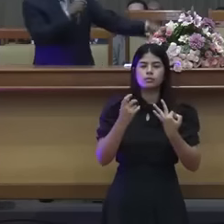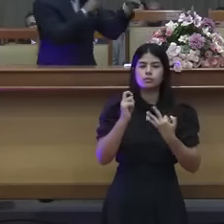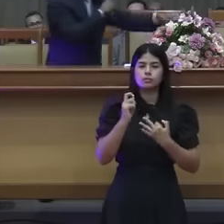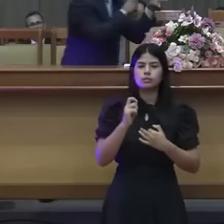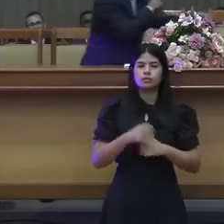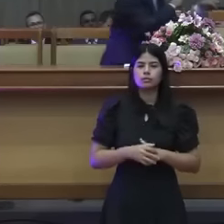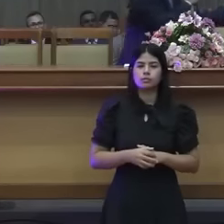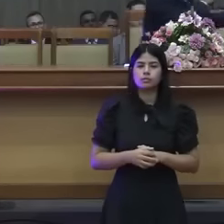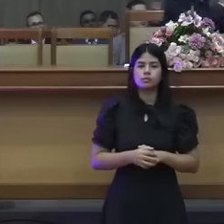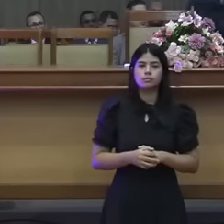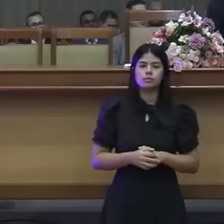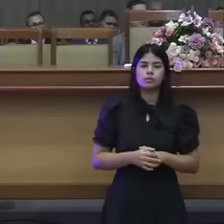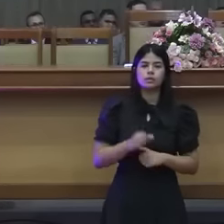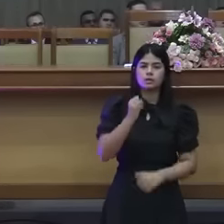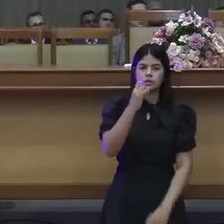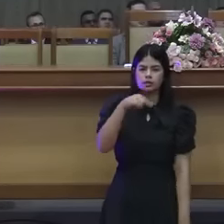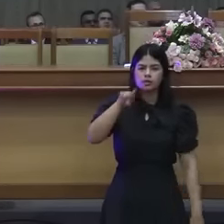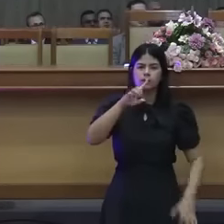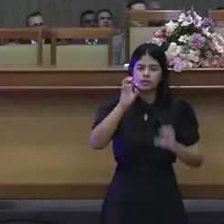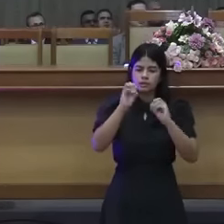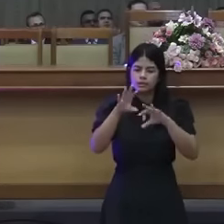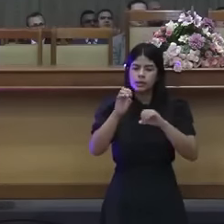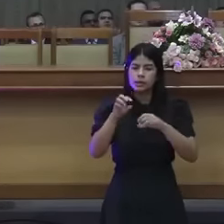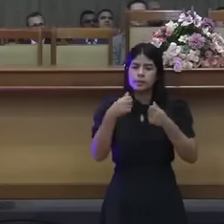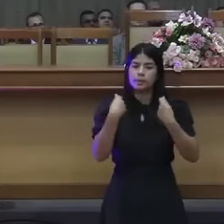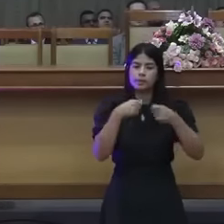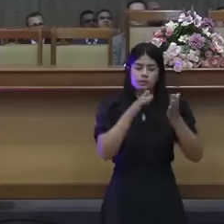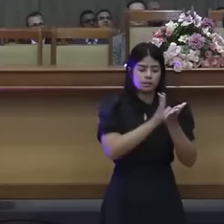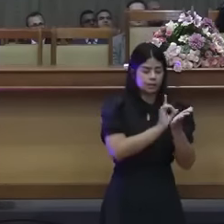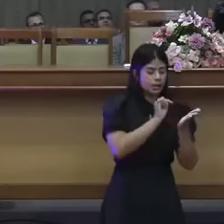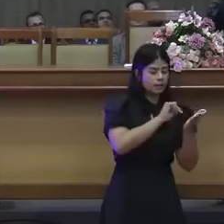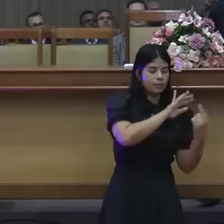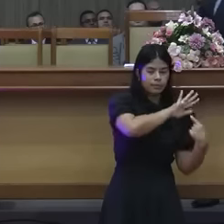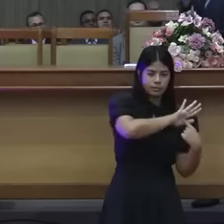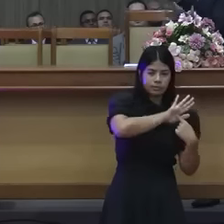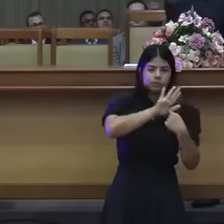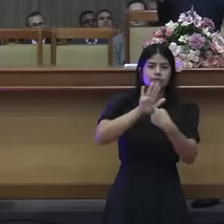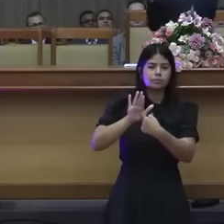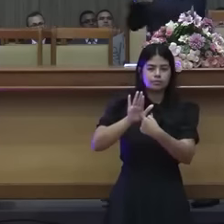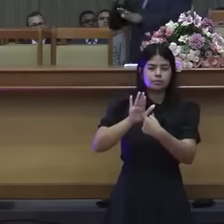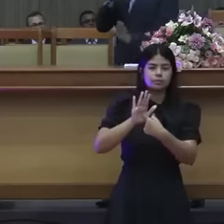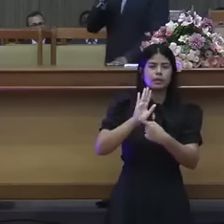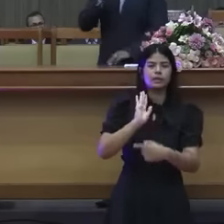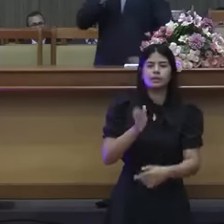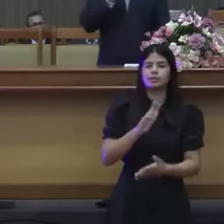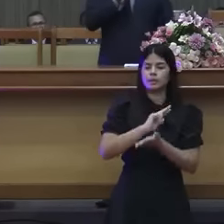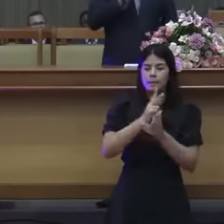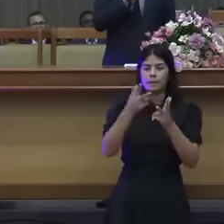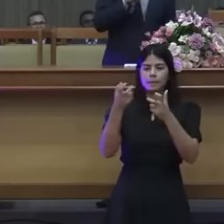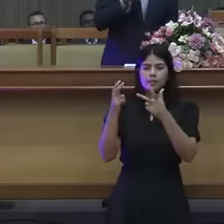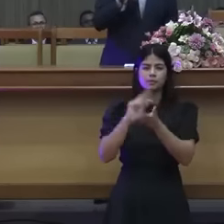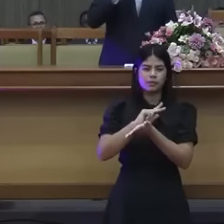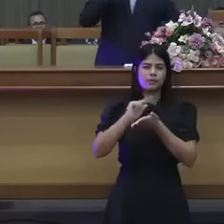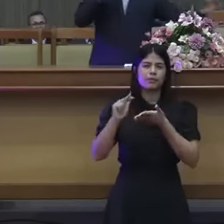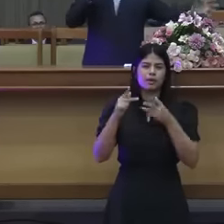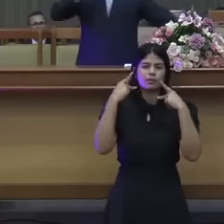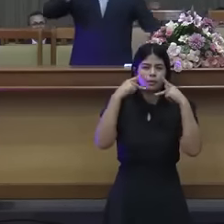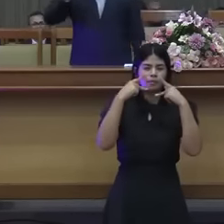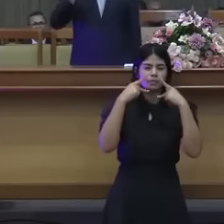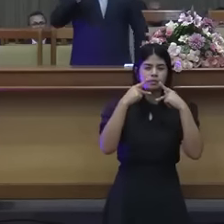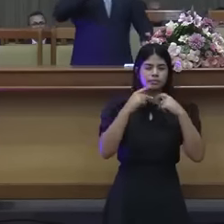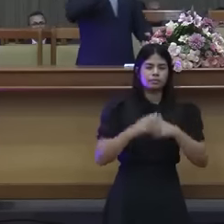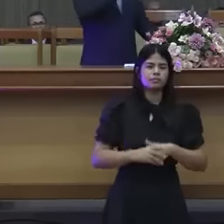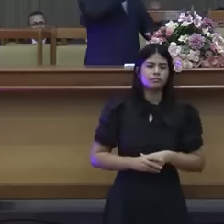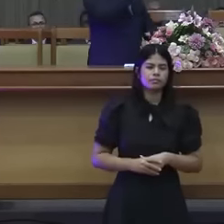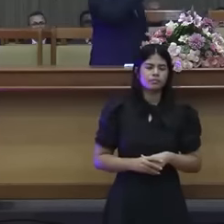fala segundo a palavra de Deus. Eu já vi pregador dizendo, olha, tem pessoas